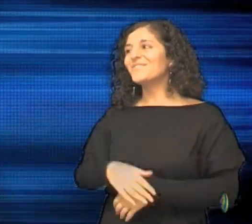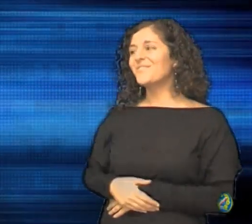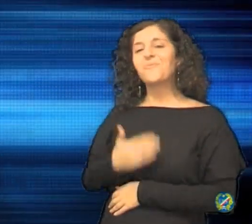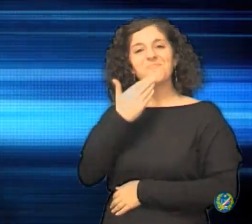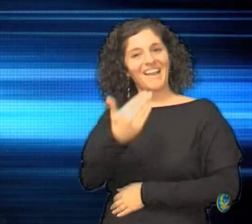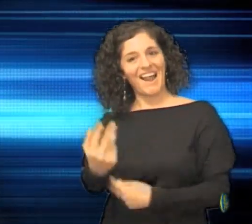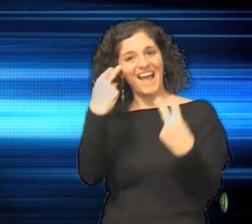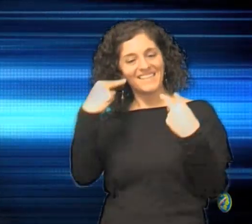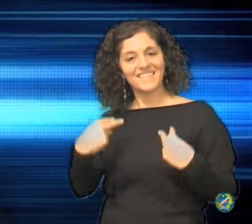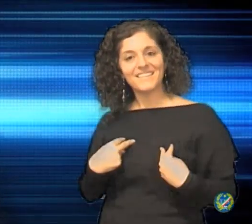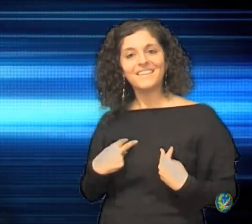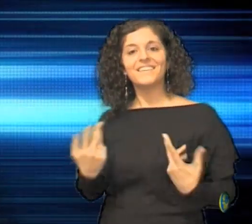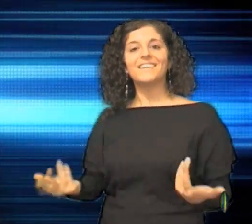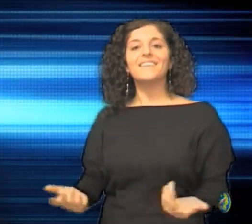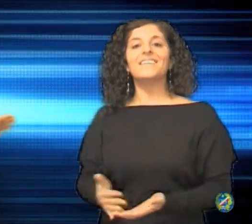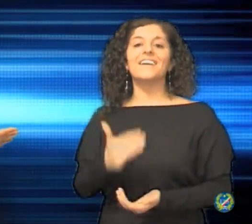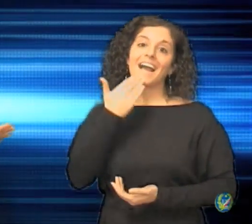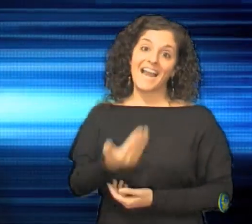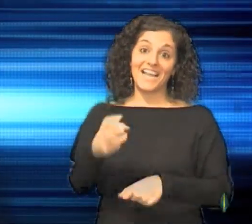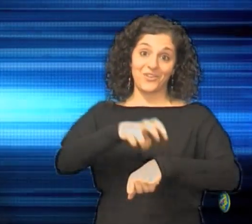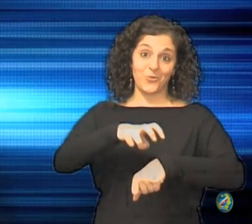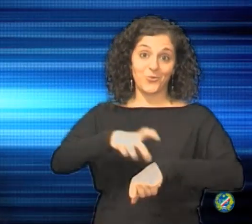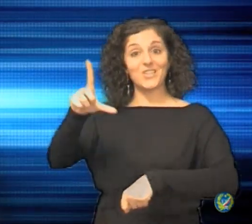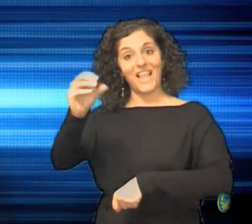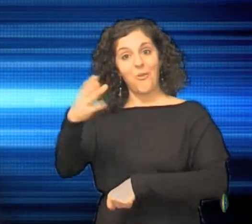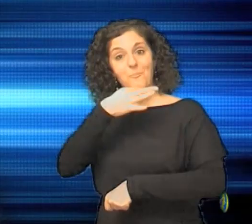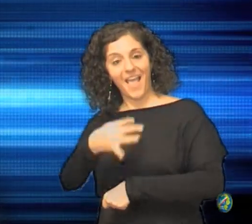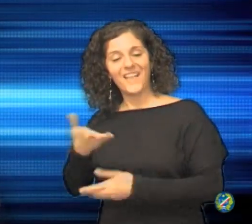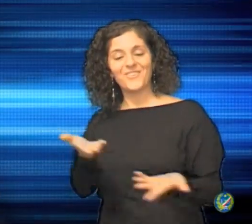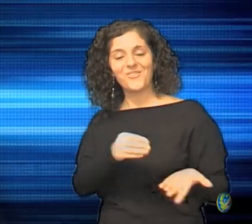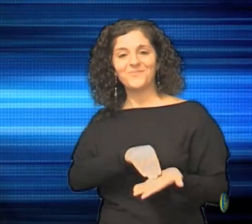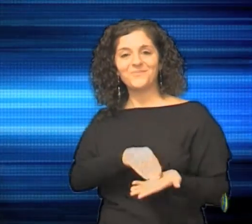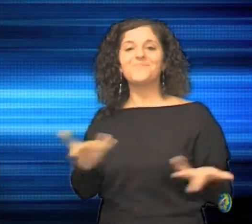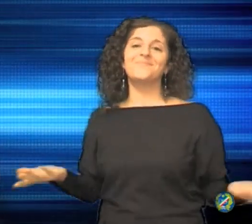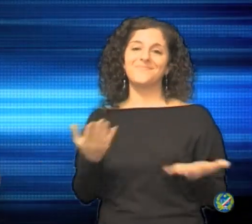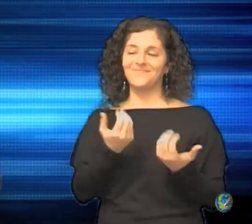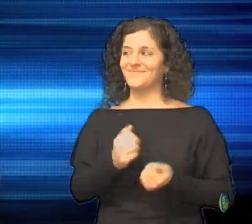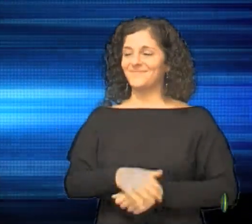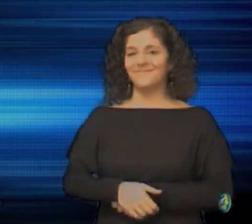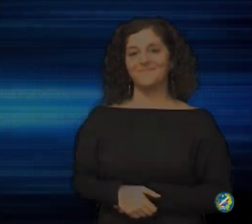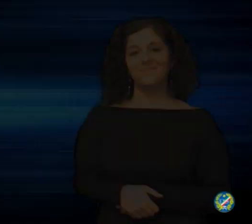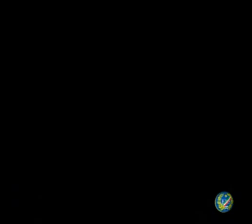vi ringrazio per l'attenzione, ringrazio la dottoressa Lobello. Grazie.